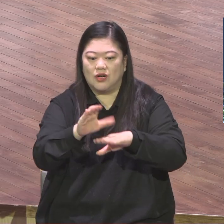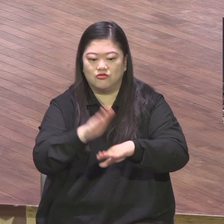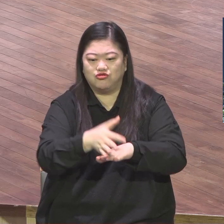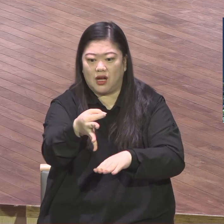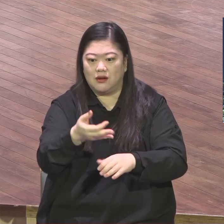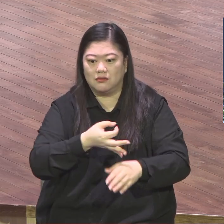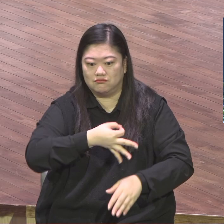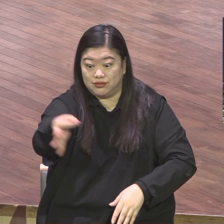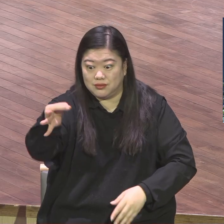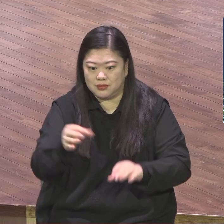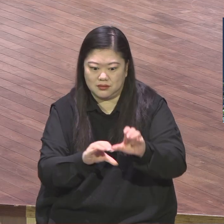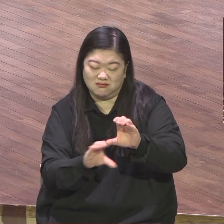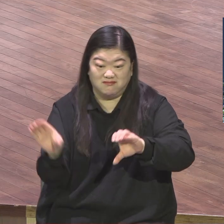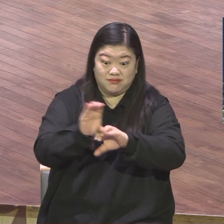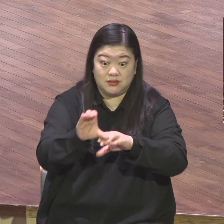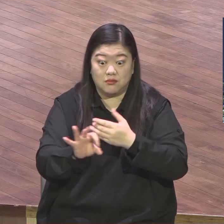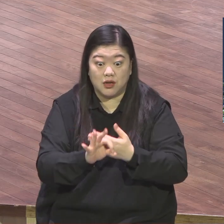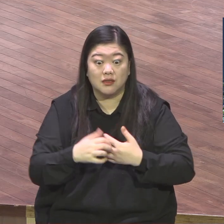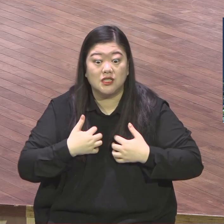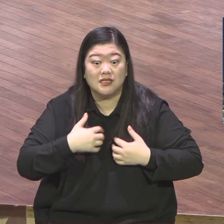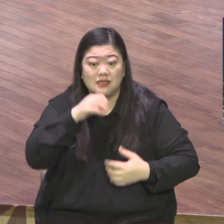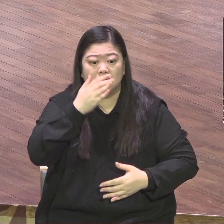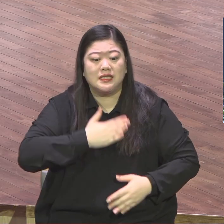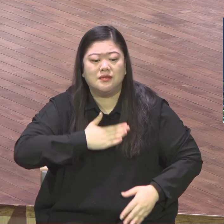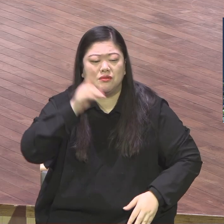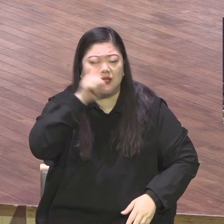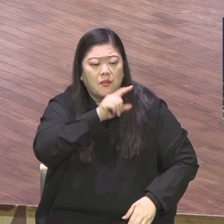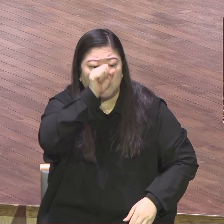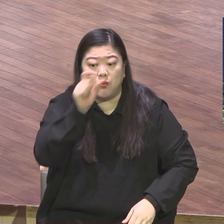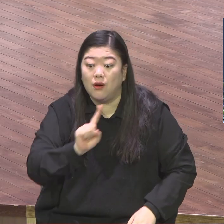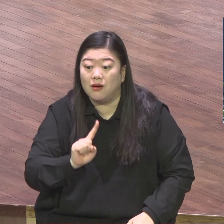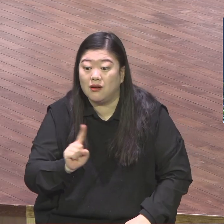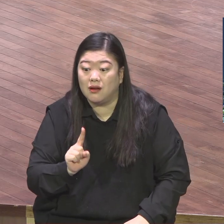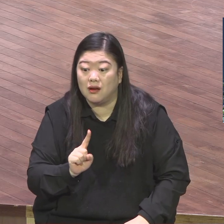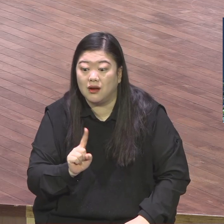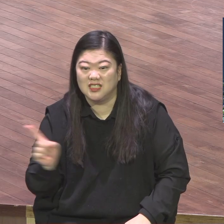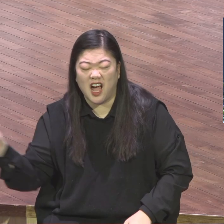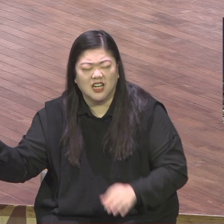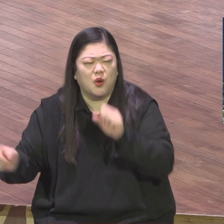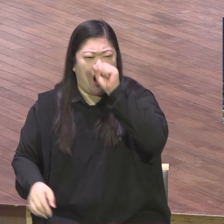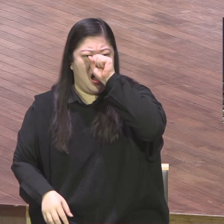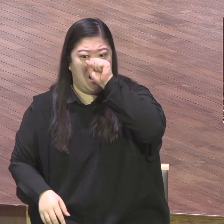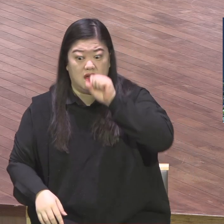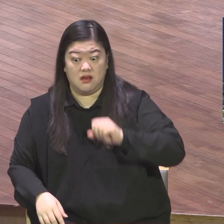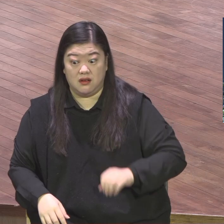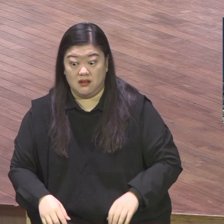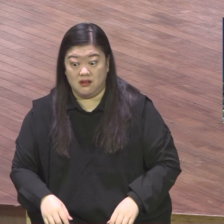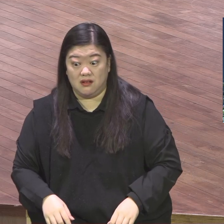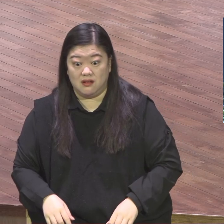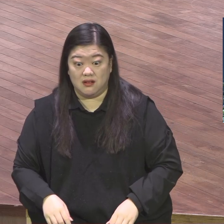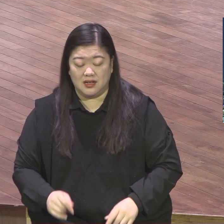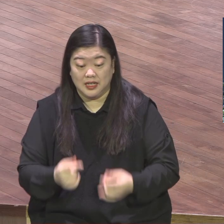사업하는 분이 막 엄청난 것이 그동안 기도했던 것이 이 계약이 체결되었다.